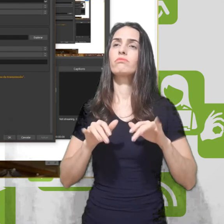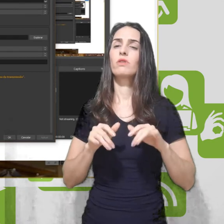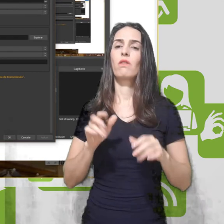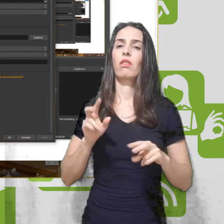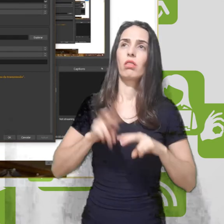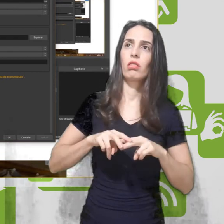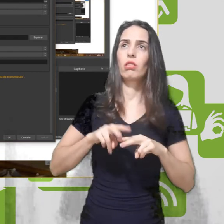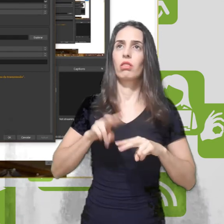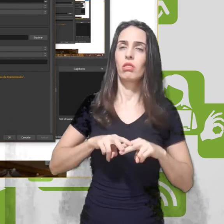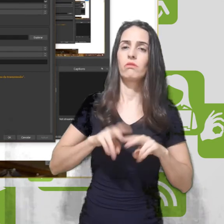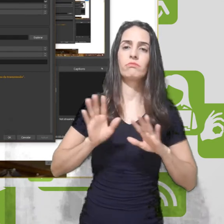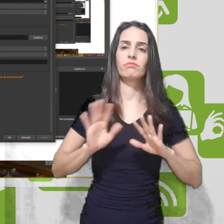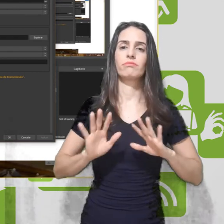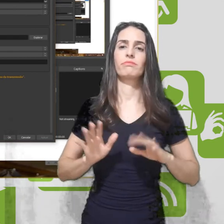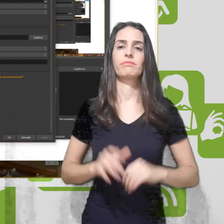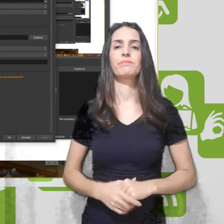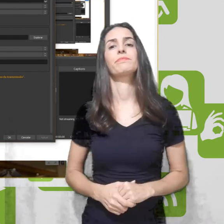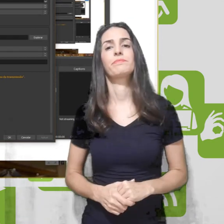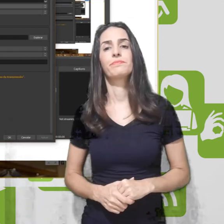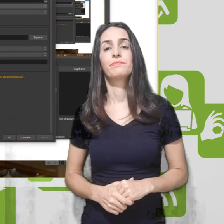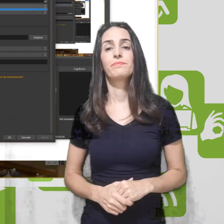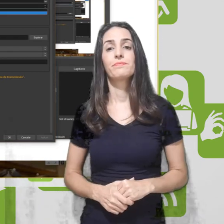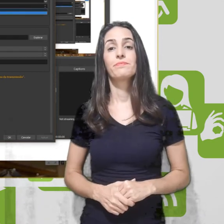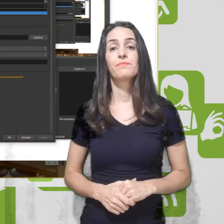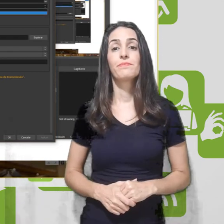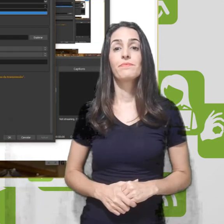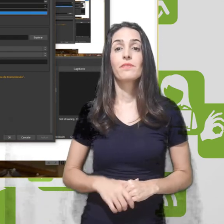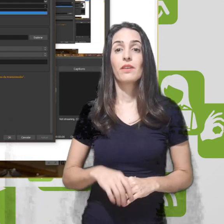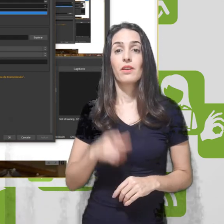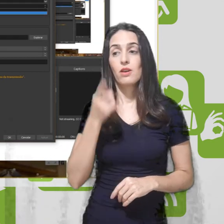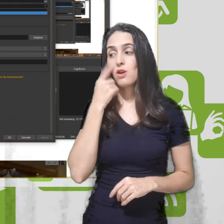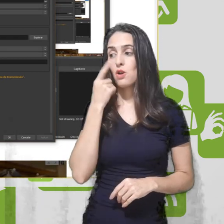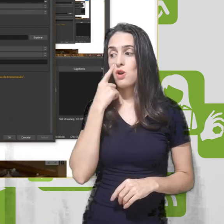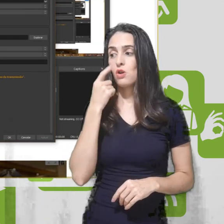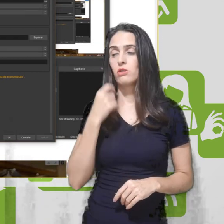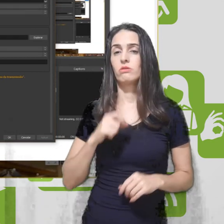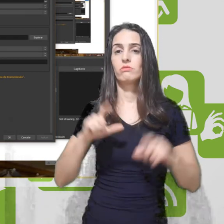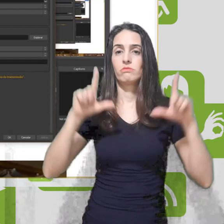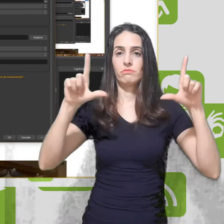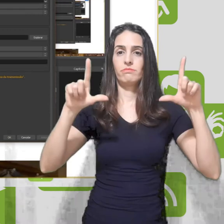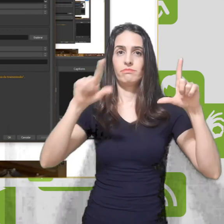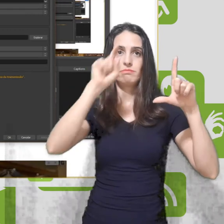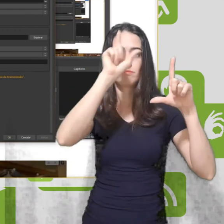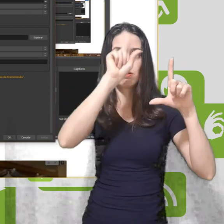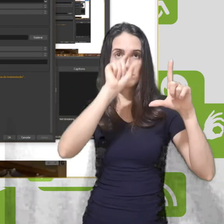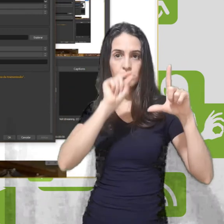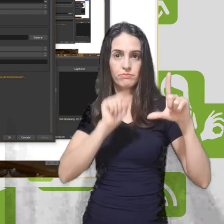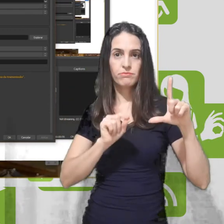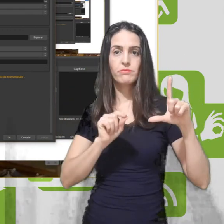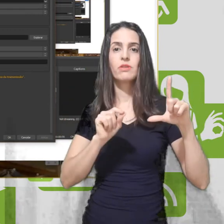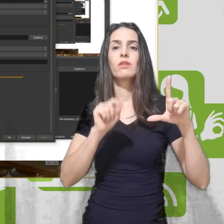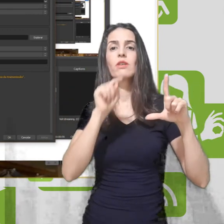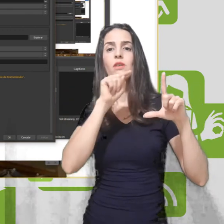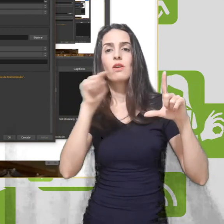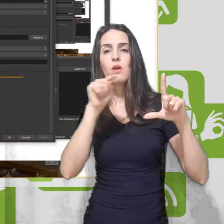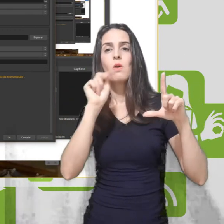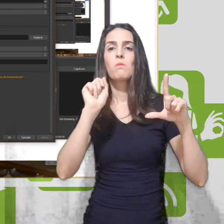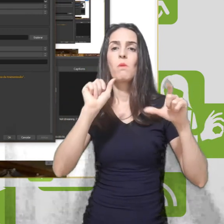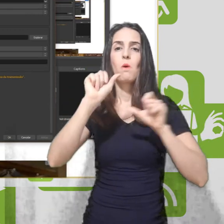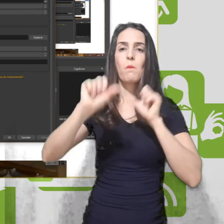Sem travados e tal. Se não tiver aparecendo aqui, vocês podem vir aqui e mudar essa opção